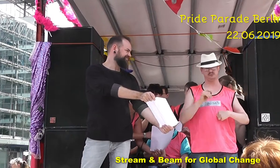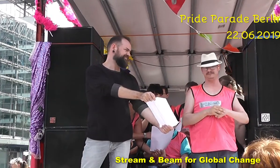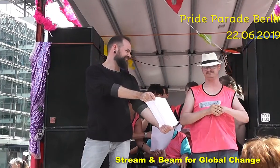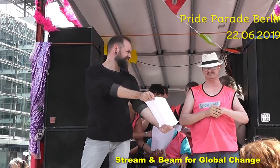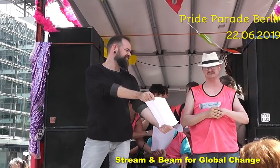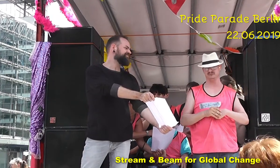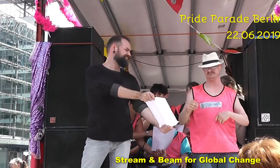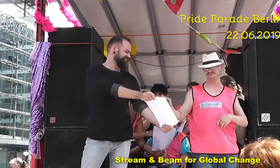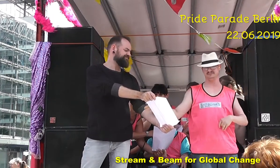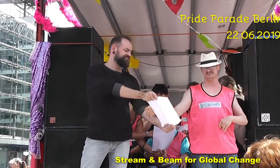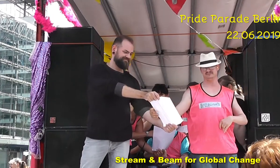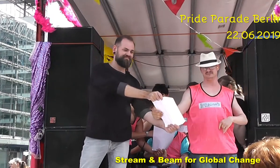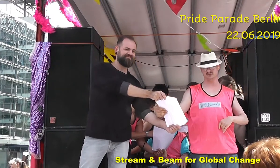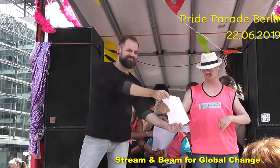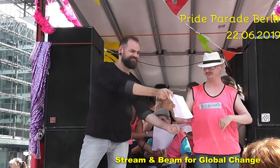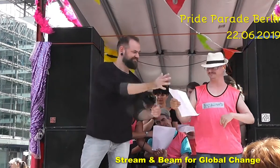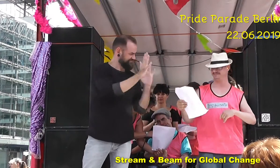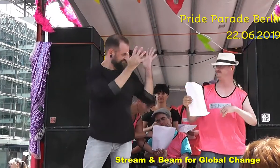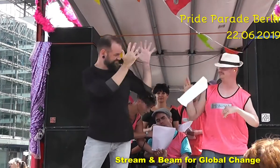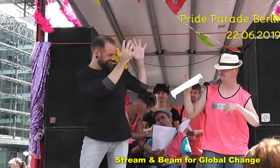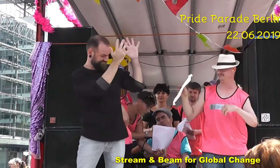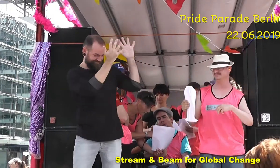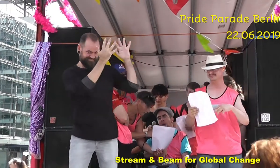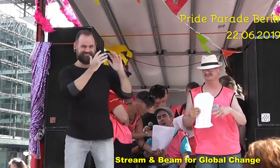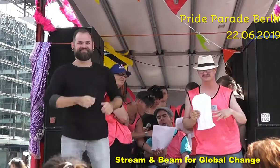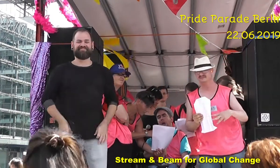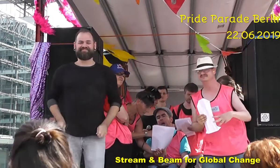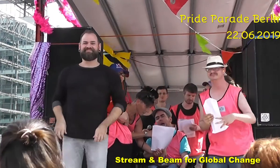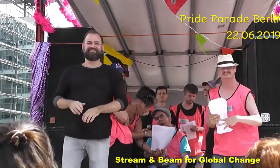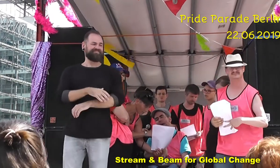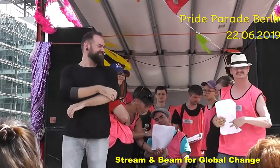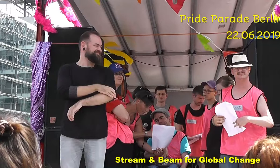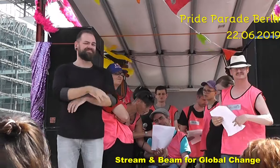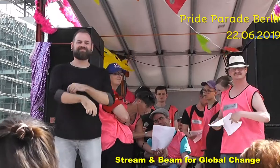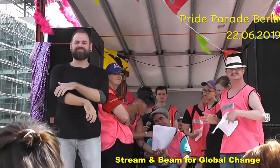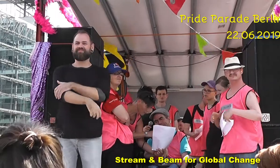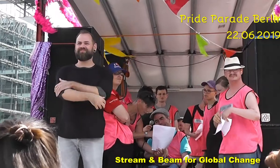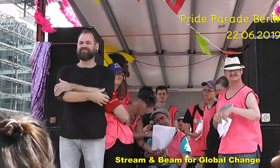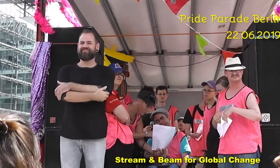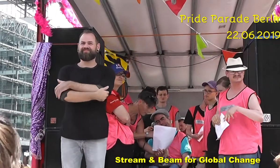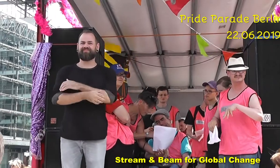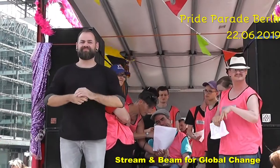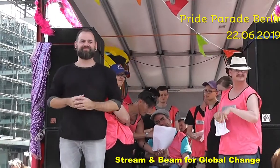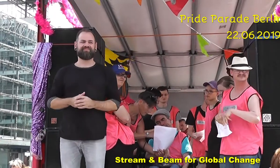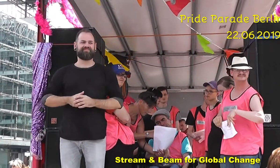Das sind einige von den Kämpfen, die viele